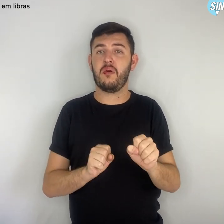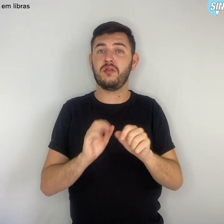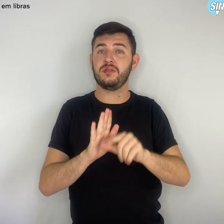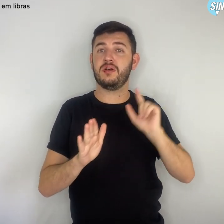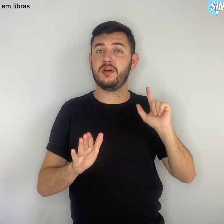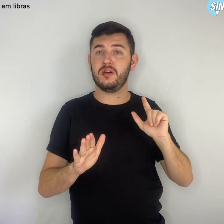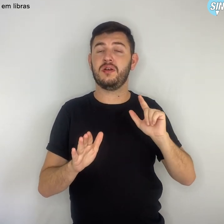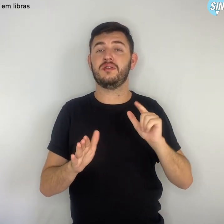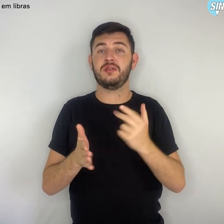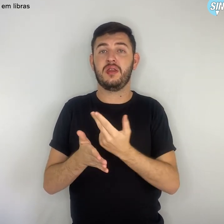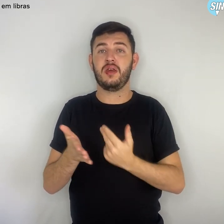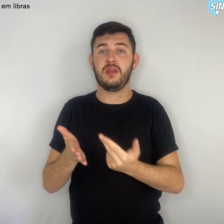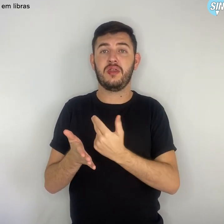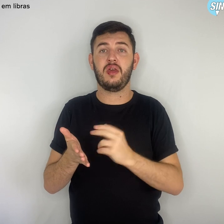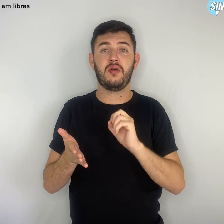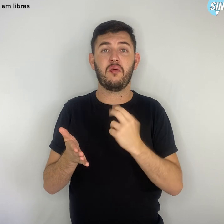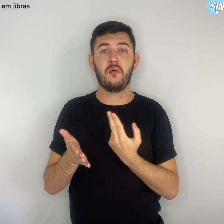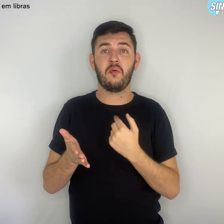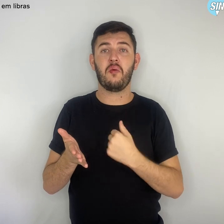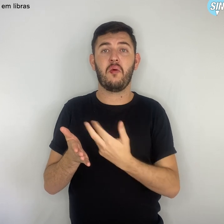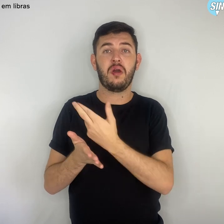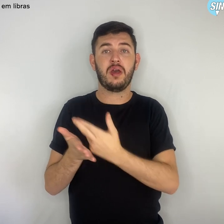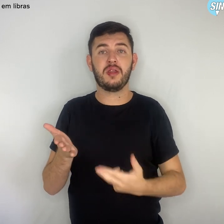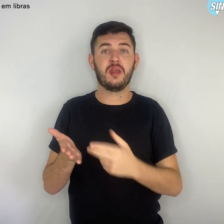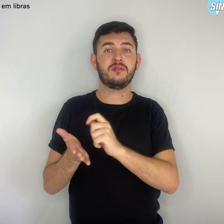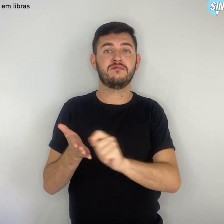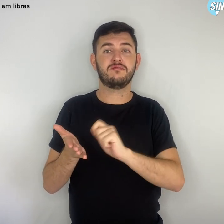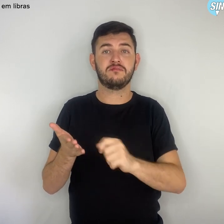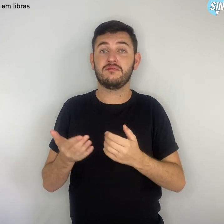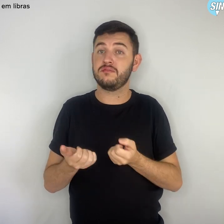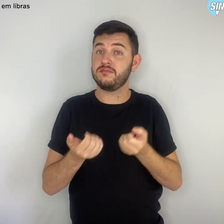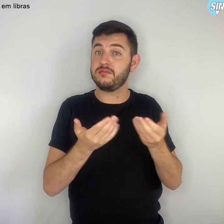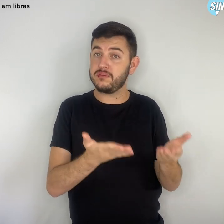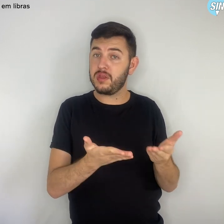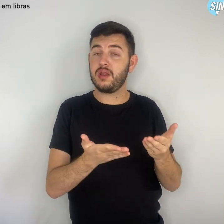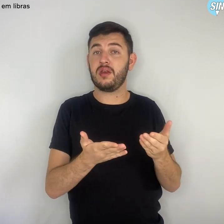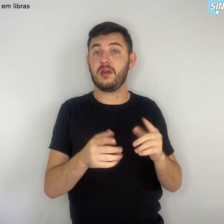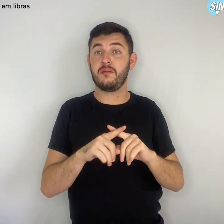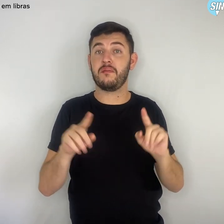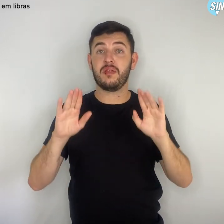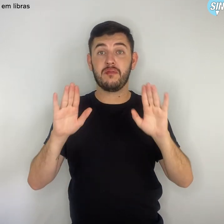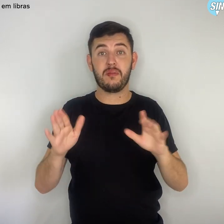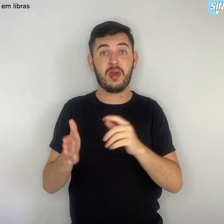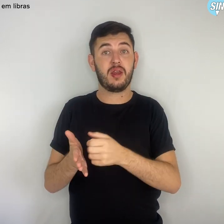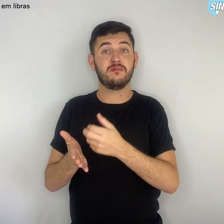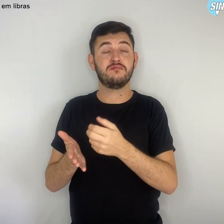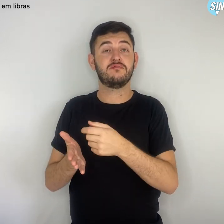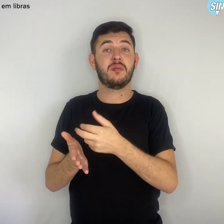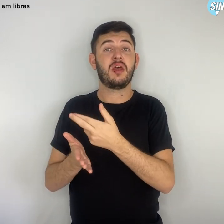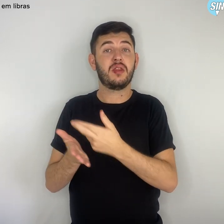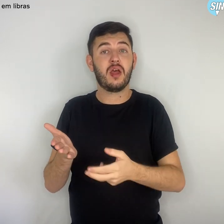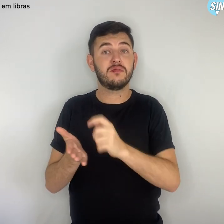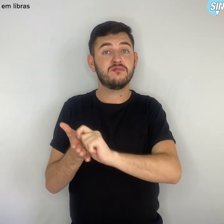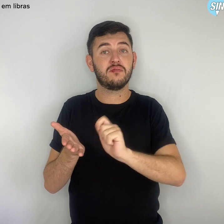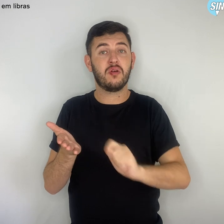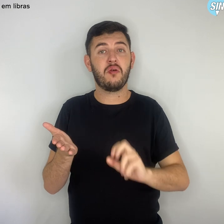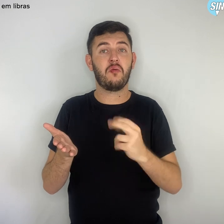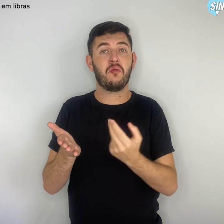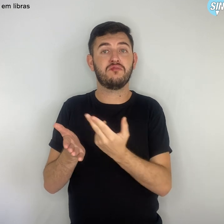Entretanto, a entrega do trabalho também deverá ser feita imprescindivelmente até o